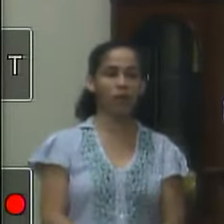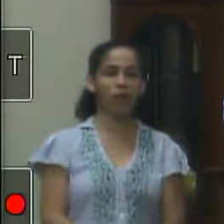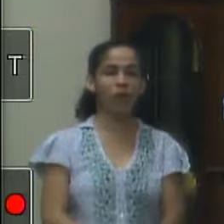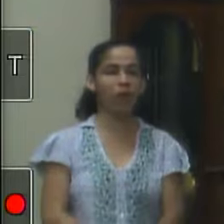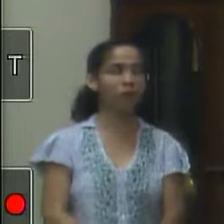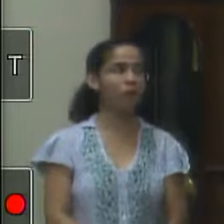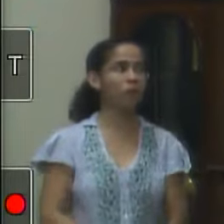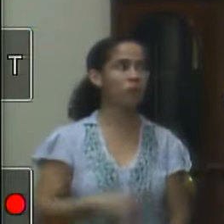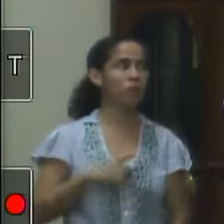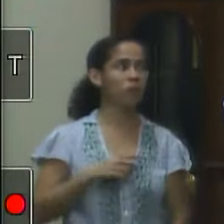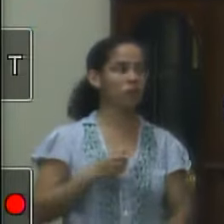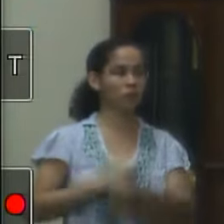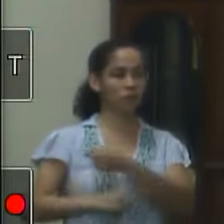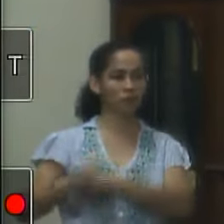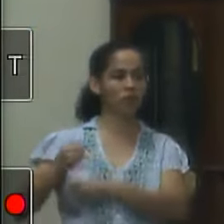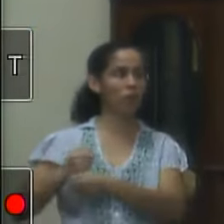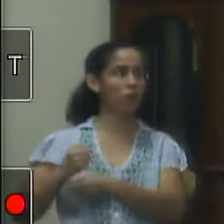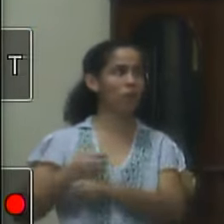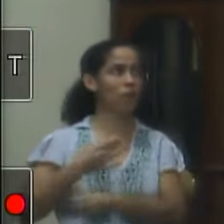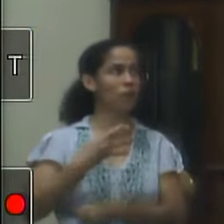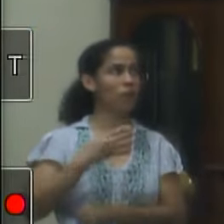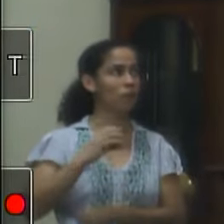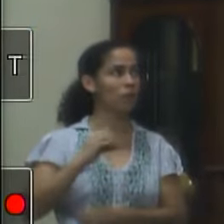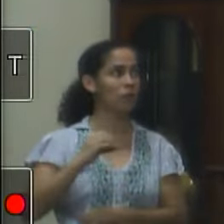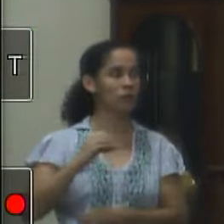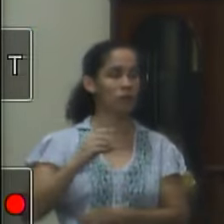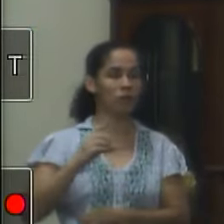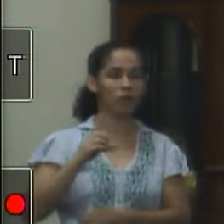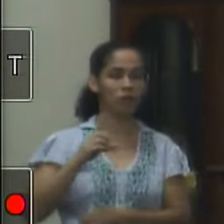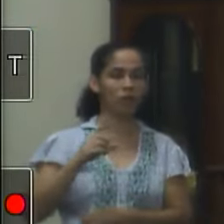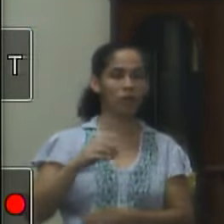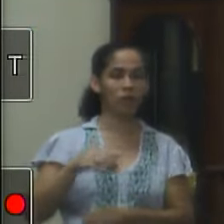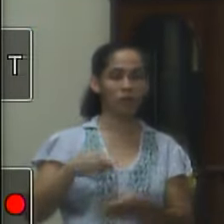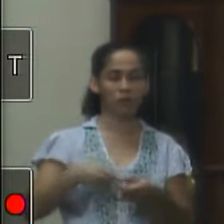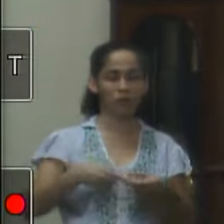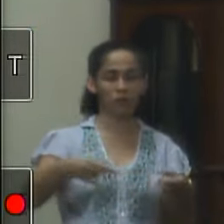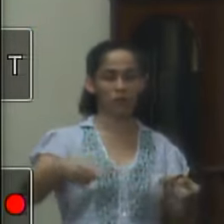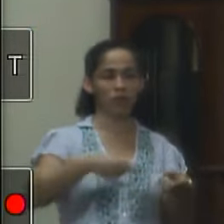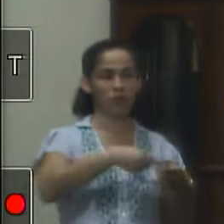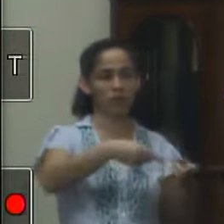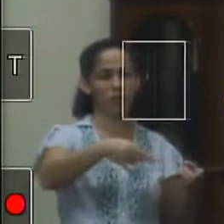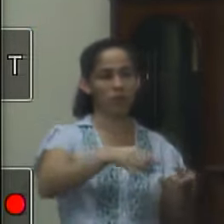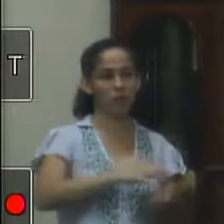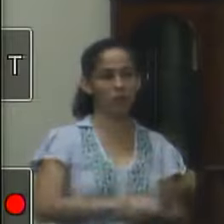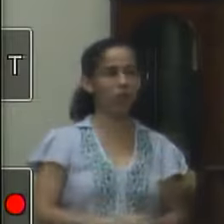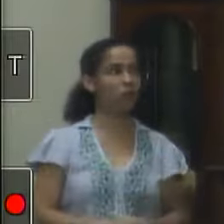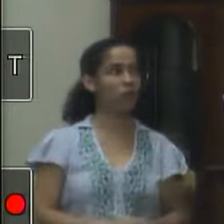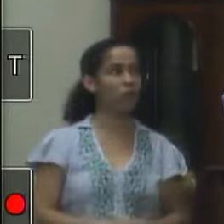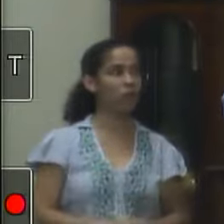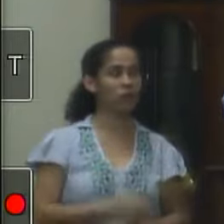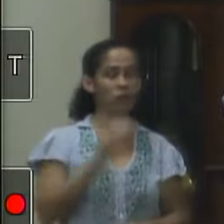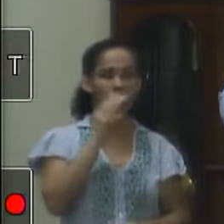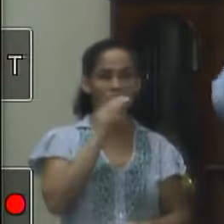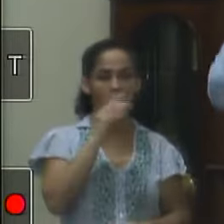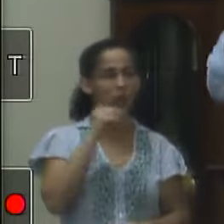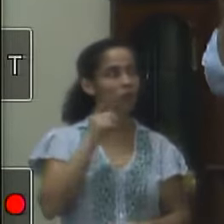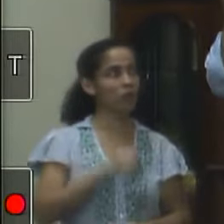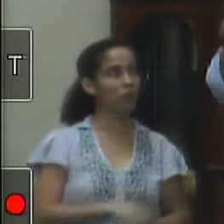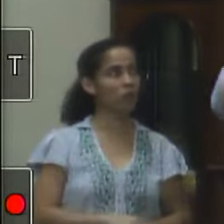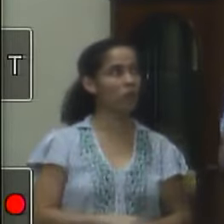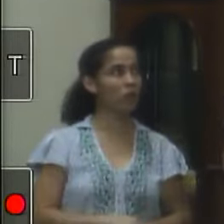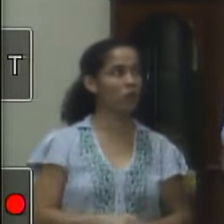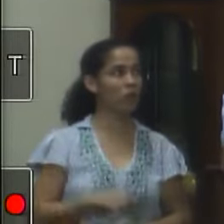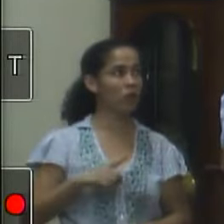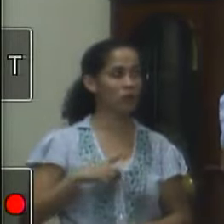tem desde o ano passado 40 leitos de RUI que é rede de urgência e energência para